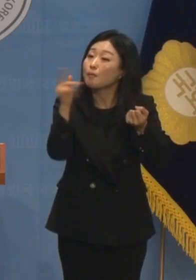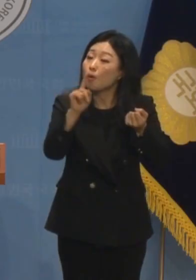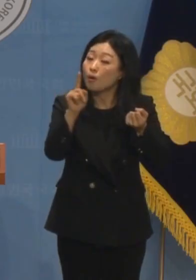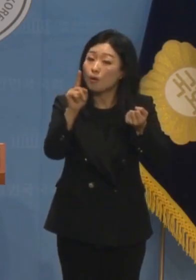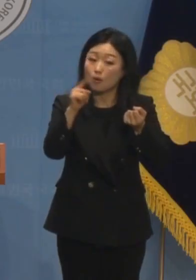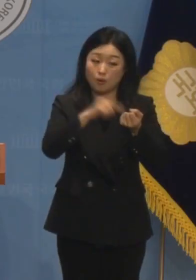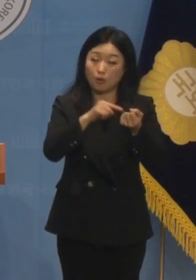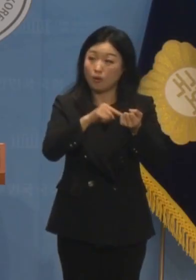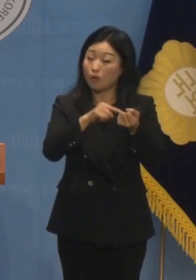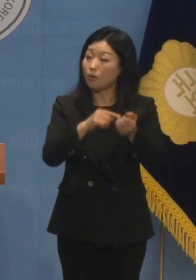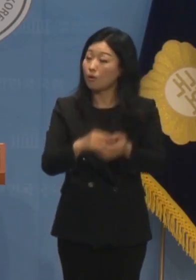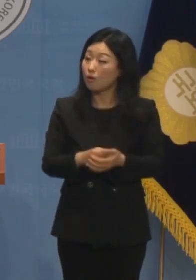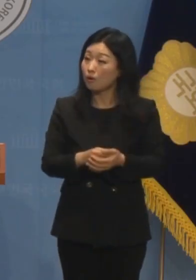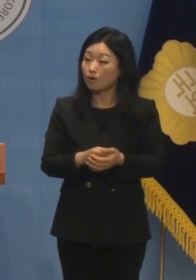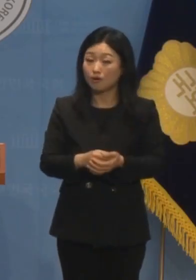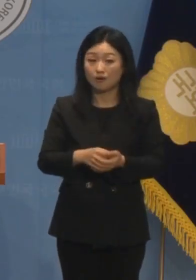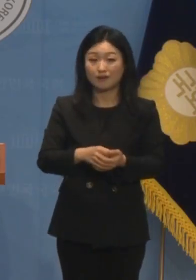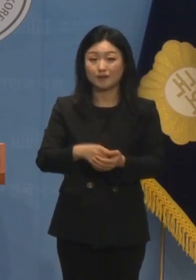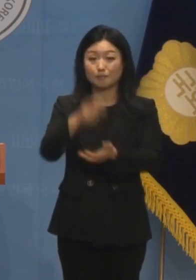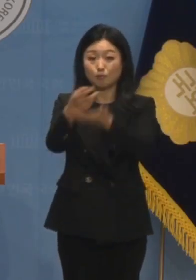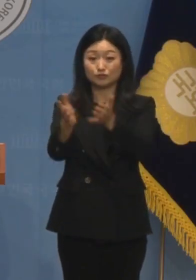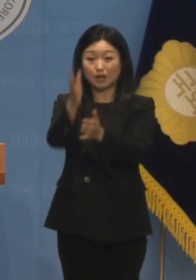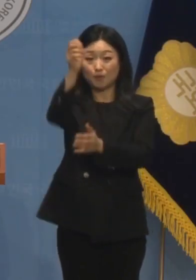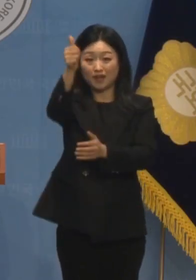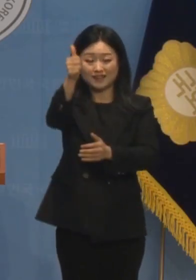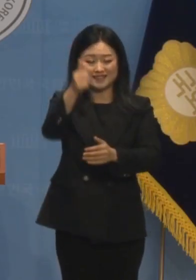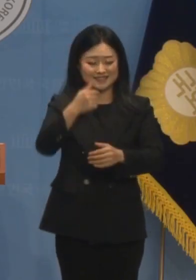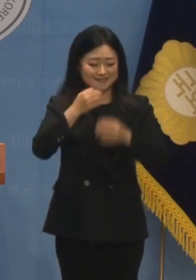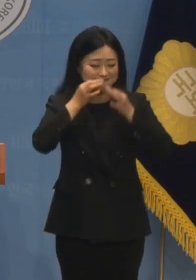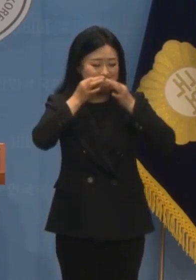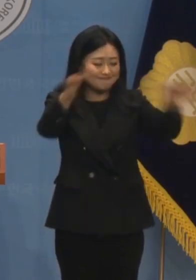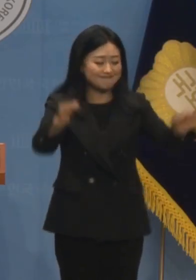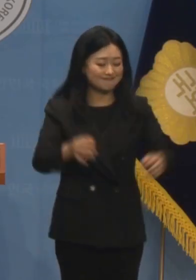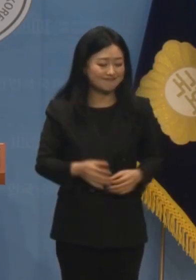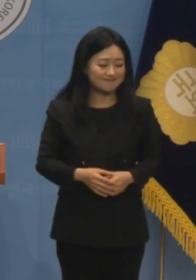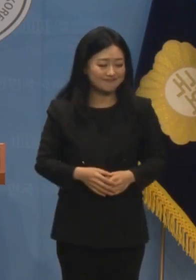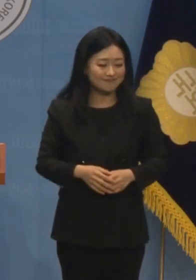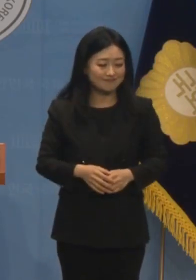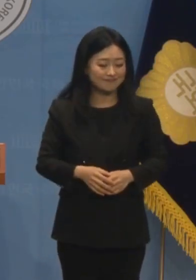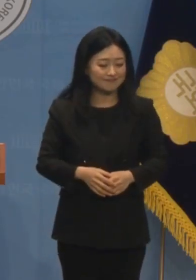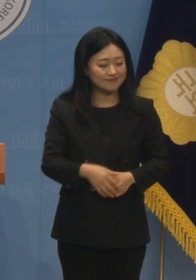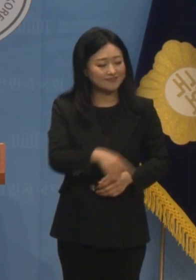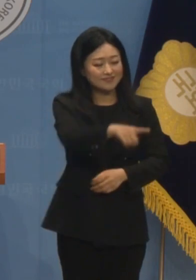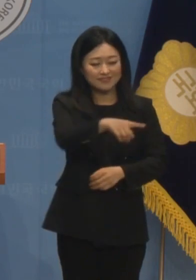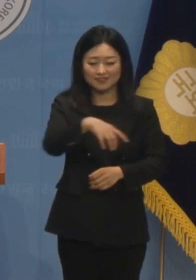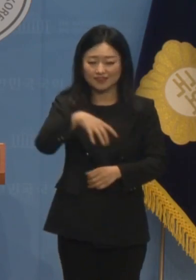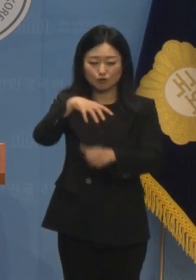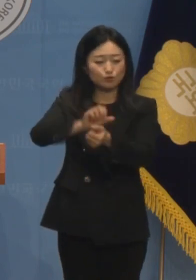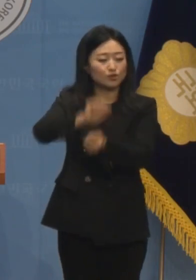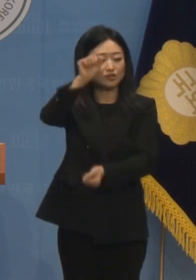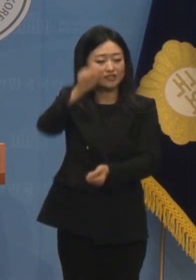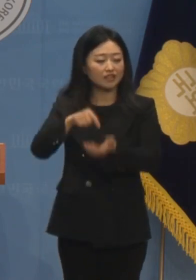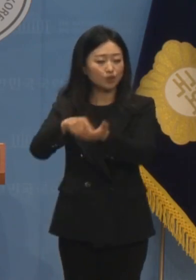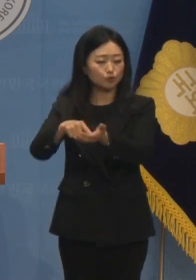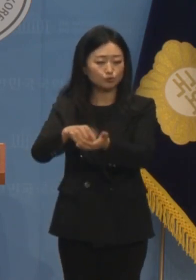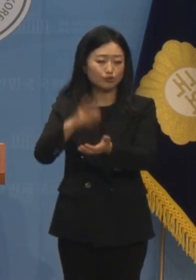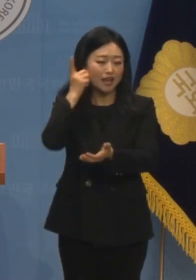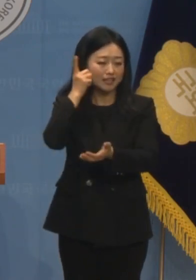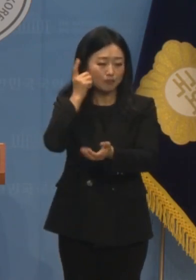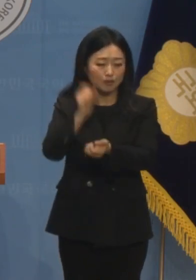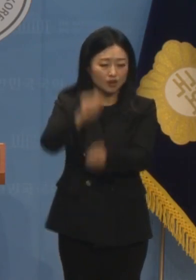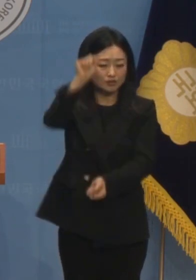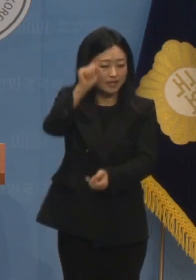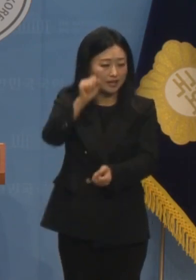장관은 건들건들한 태도로 목청을 높이면서 영장을 청구해도 발부가 안된다.